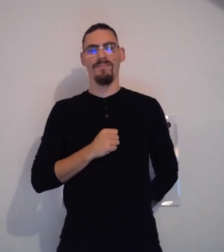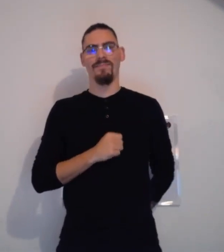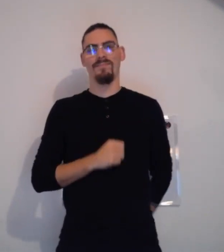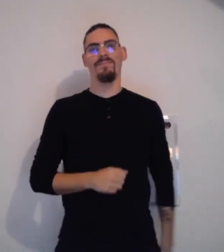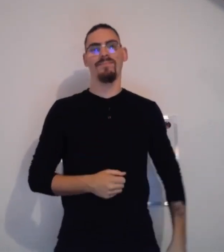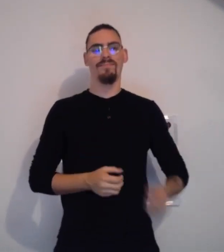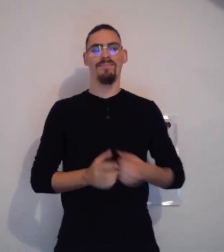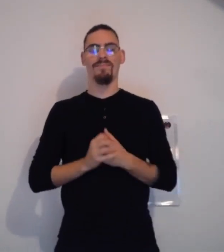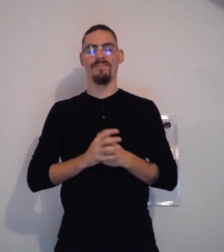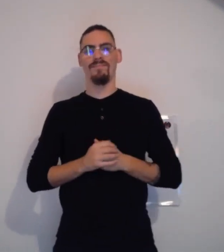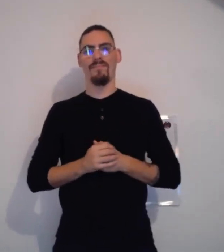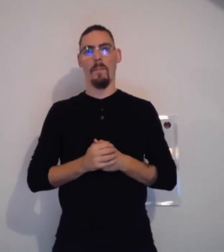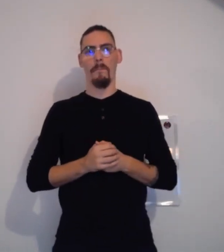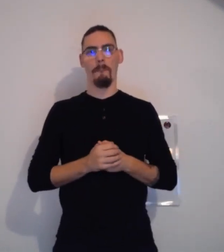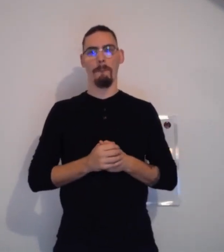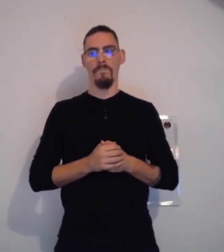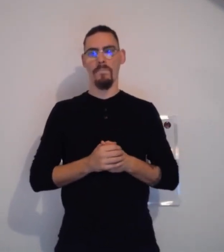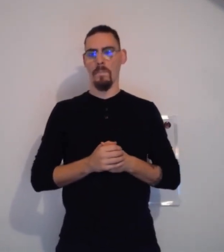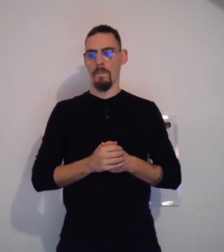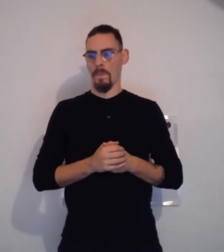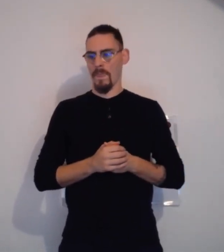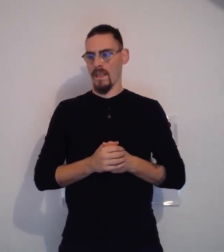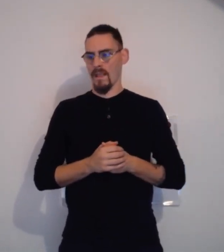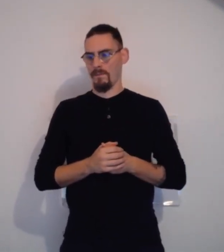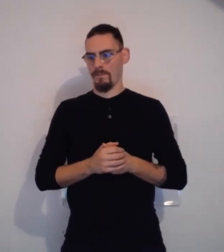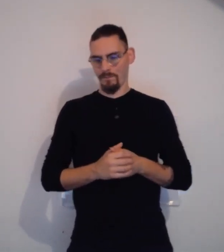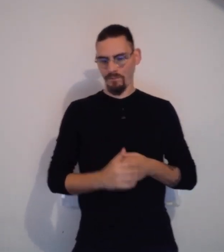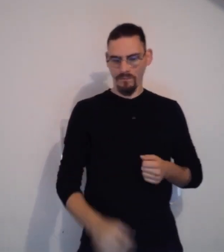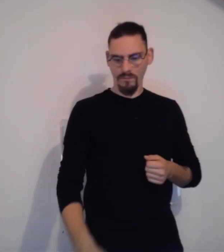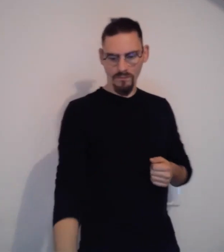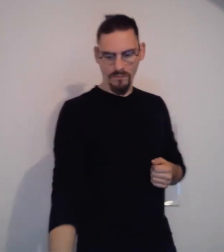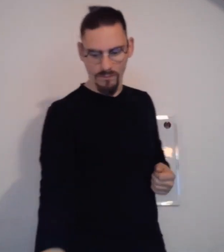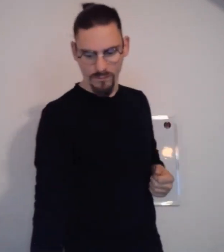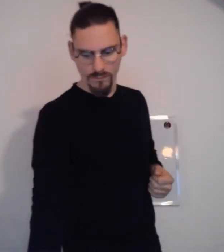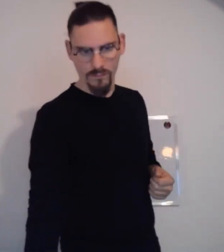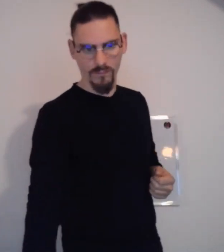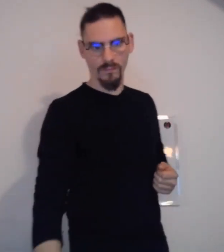menton, pour dire « merci ». Et on sourit.